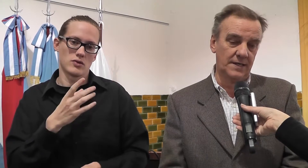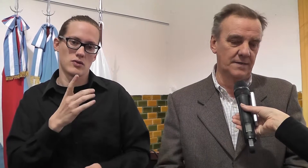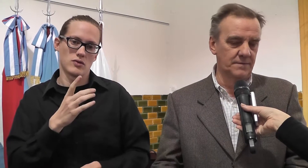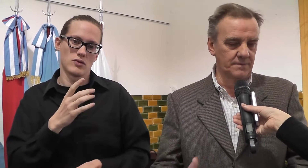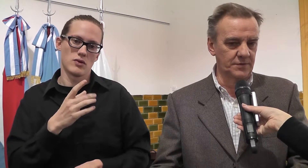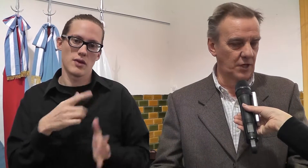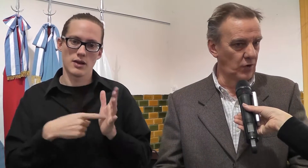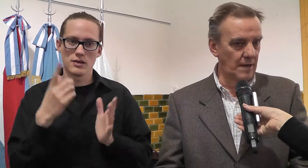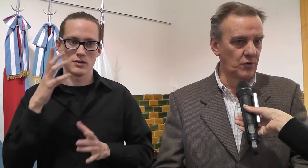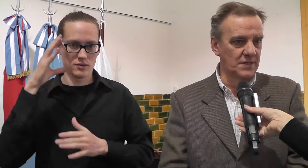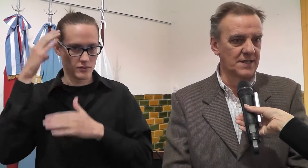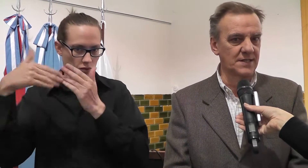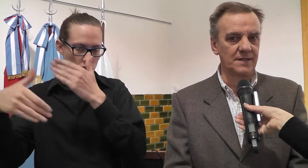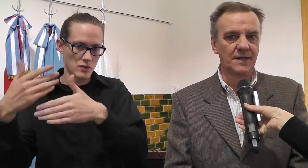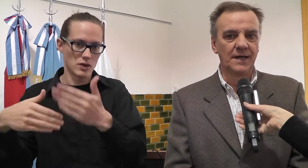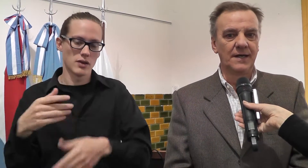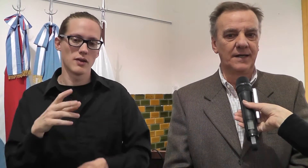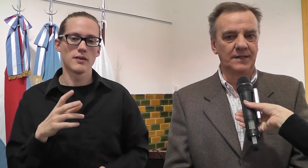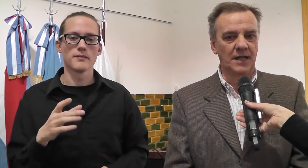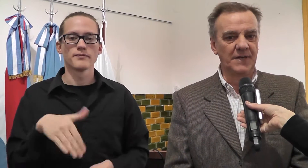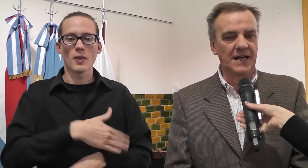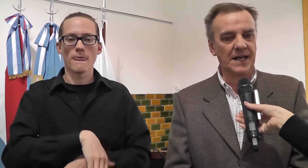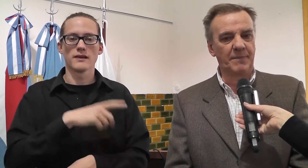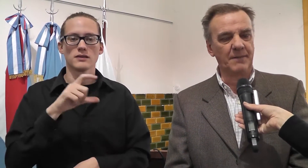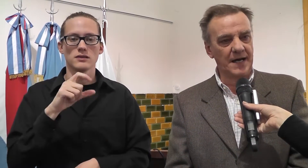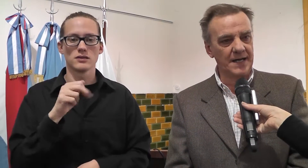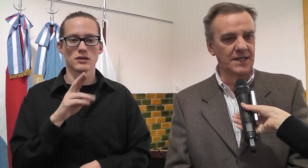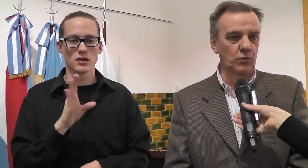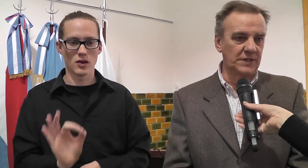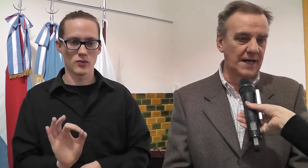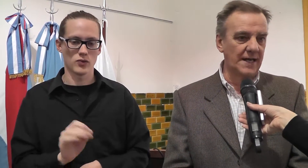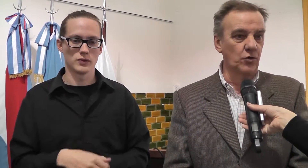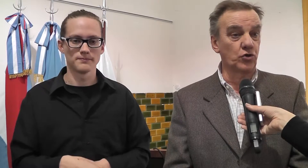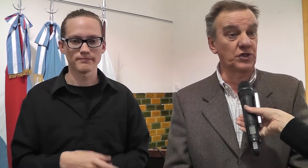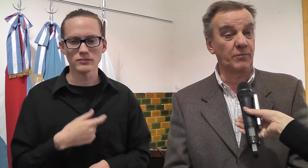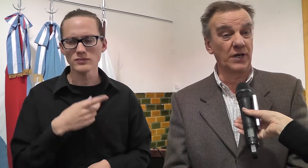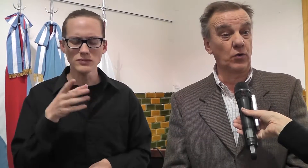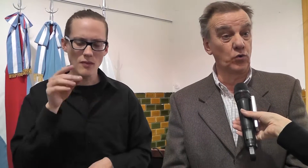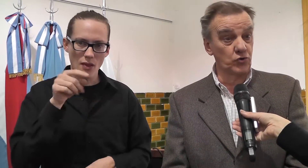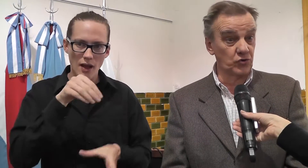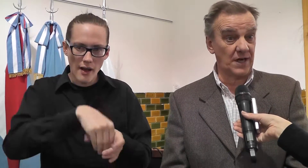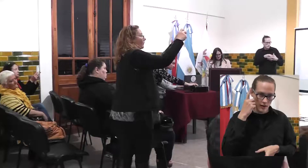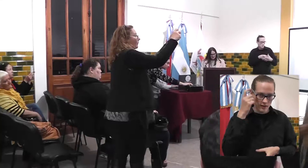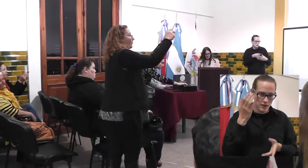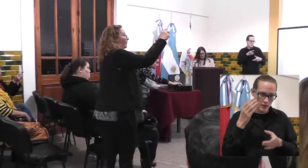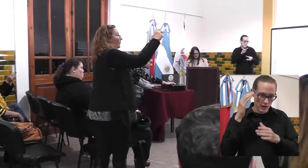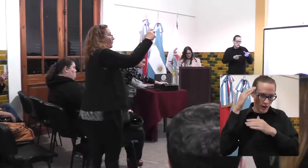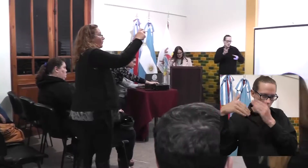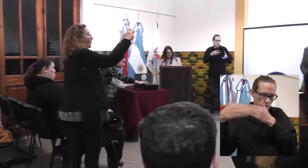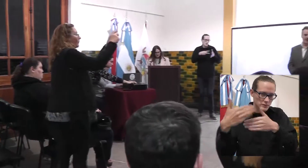recordamos que se hacen terminalidad primaria, secundaria y otro tipo de cursos. Después seguiremos haciendo otro